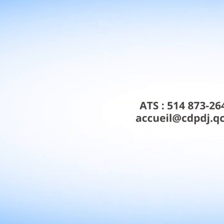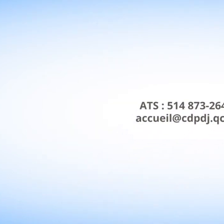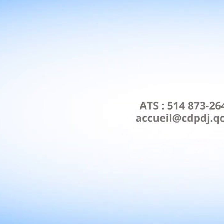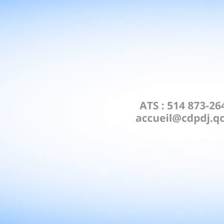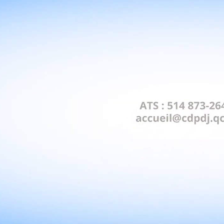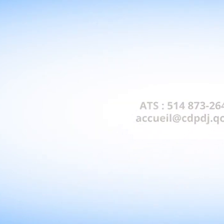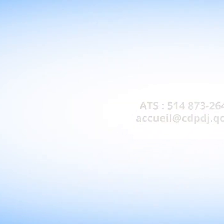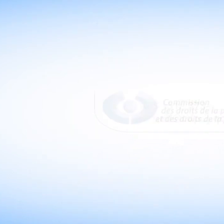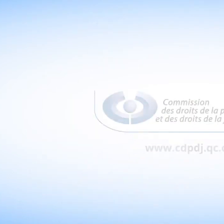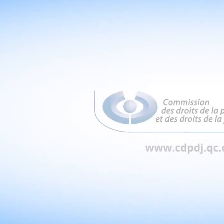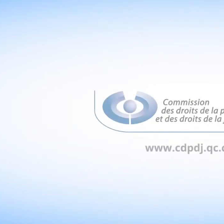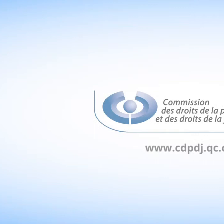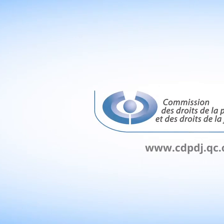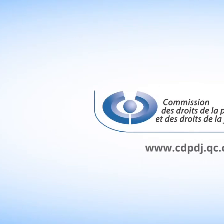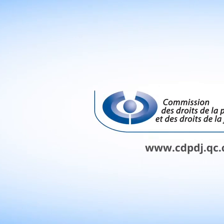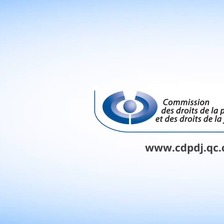cdpdj.qc.ca.